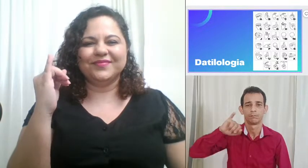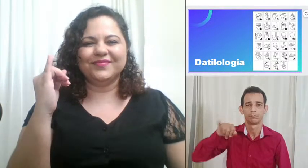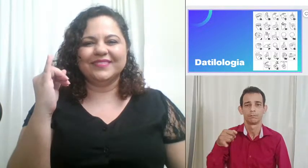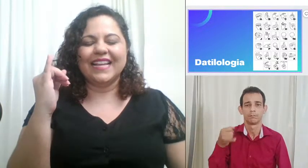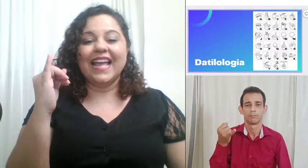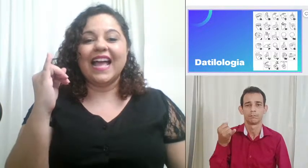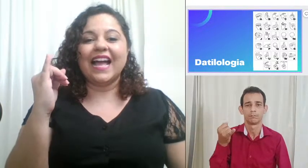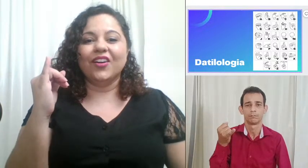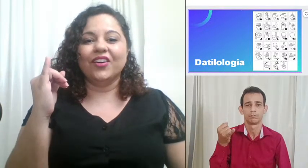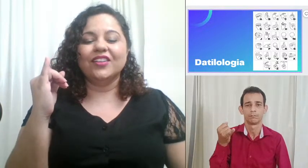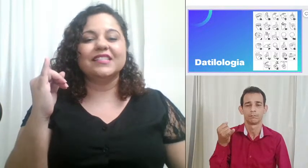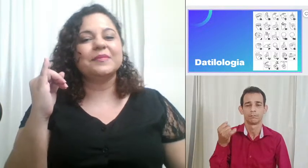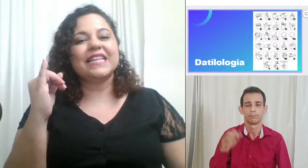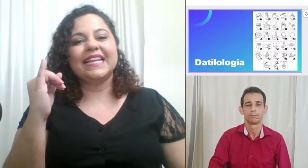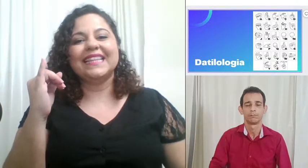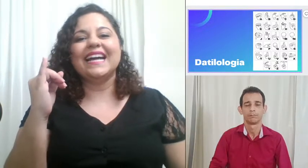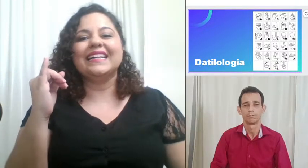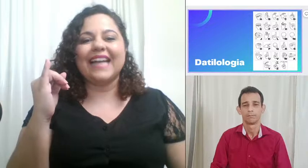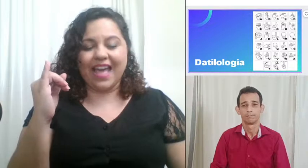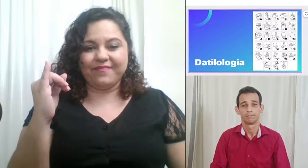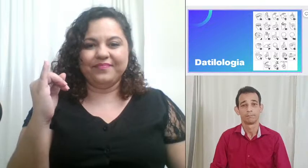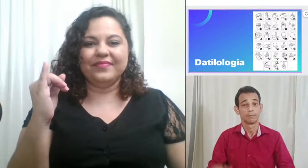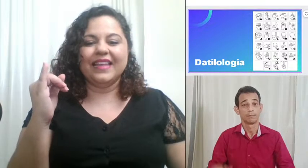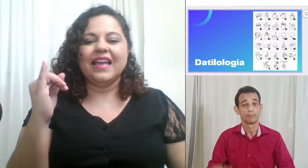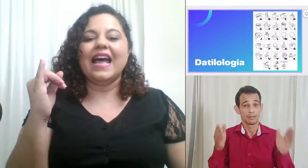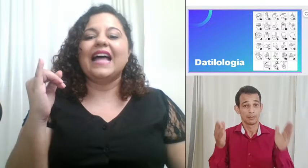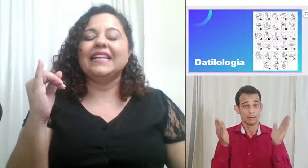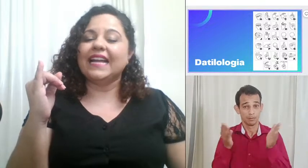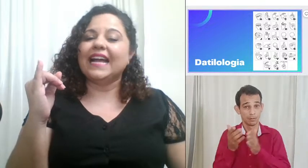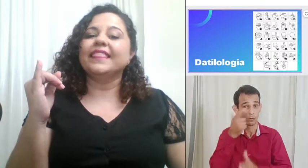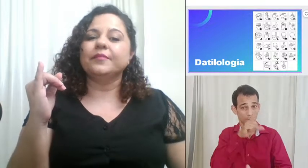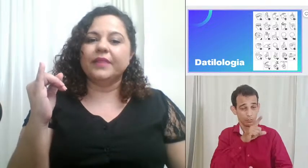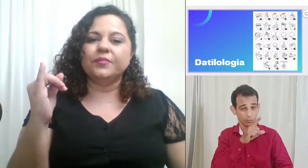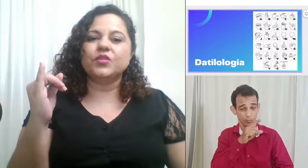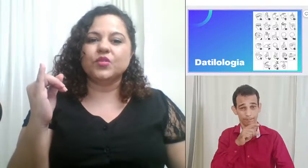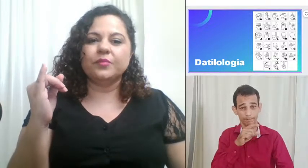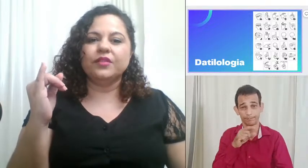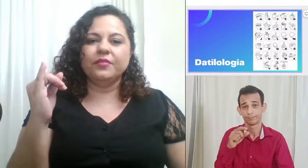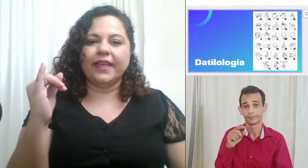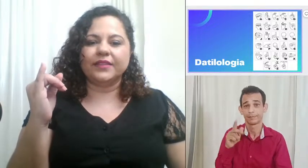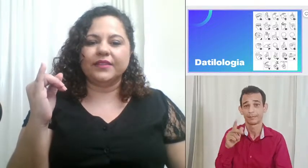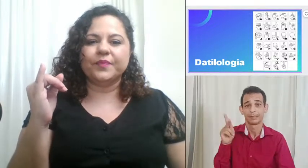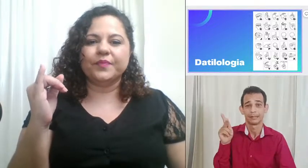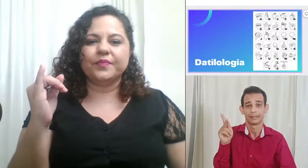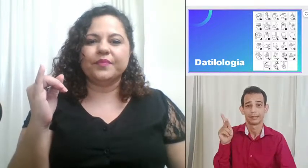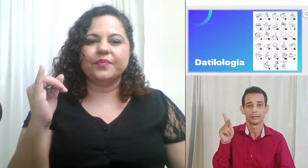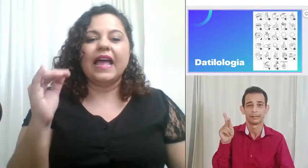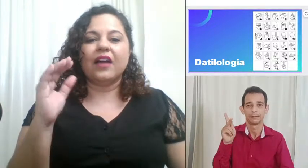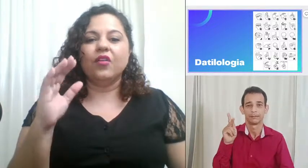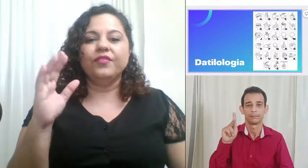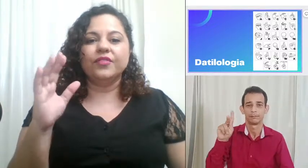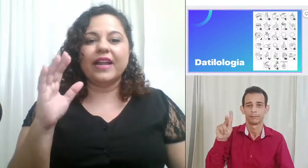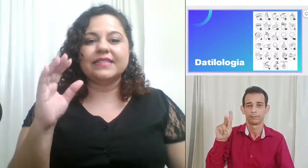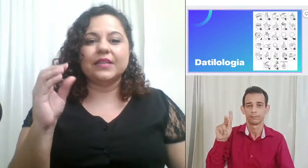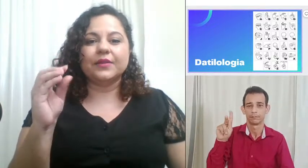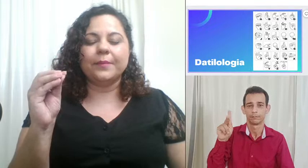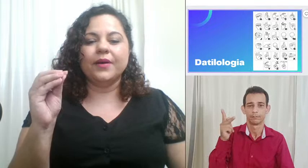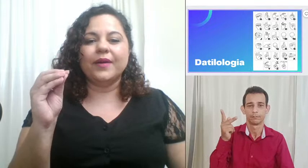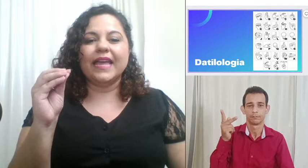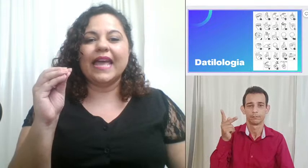agora nós temos a letra K a letra K também possui movimento a configuração da mão é